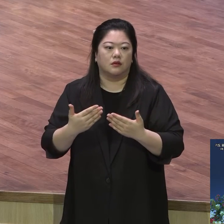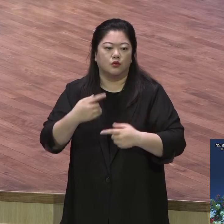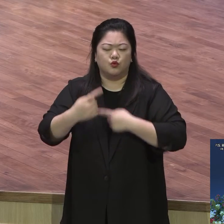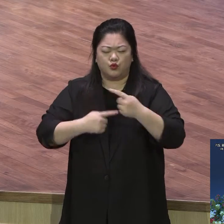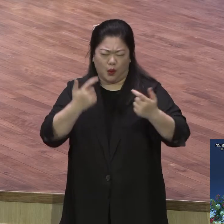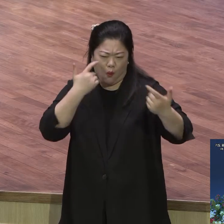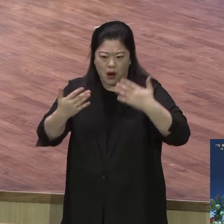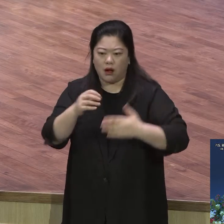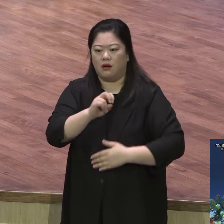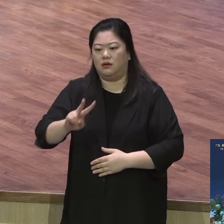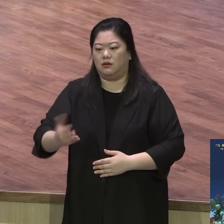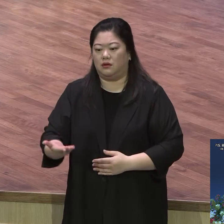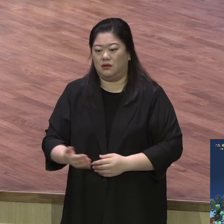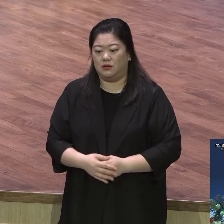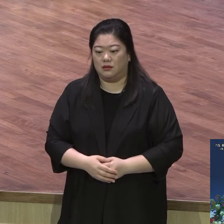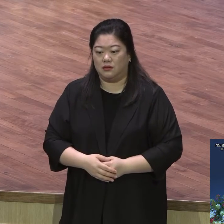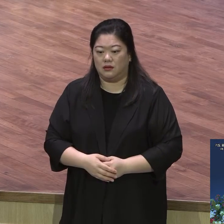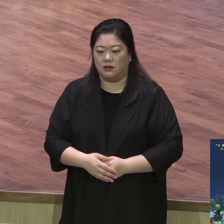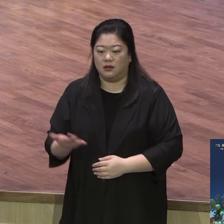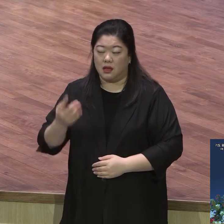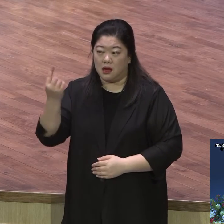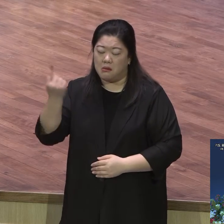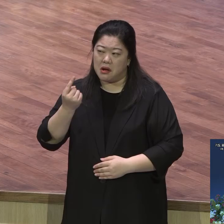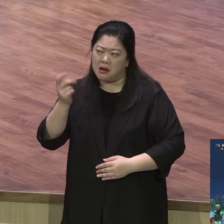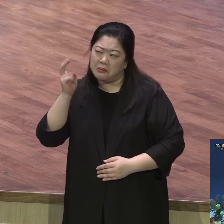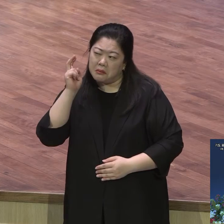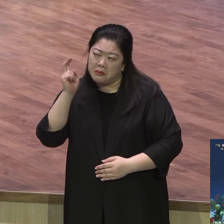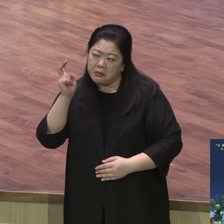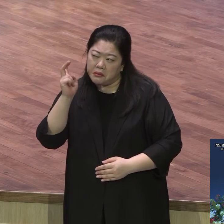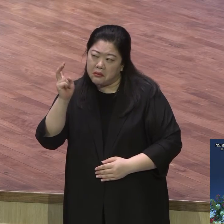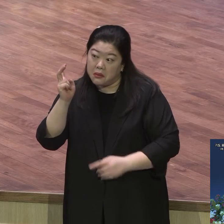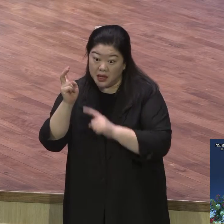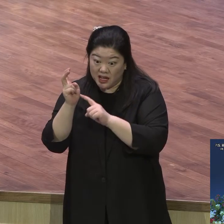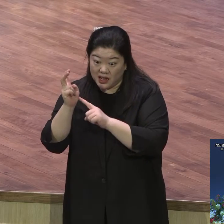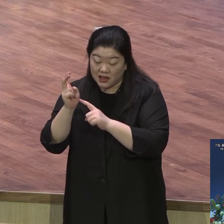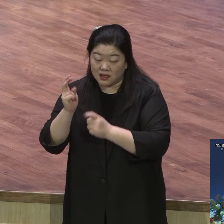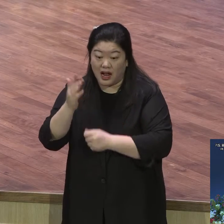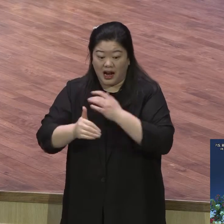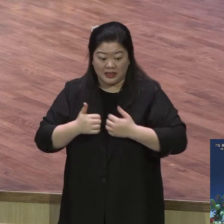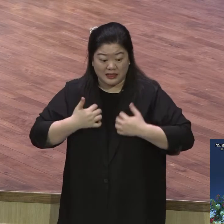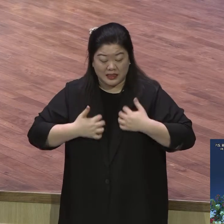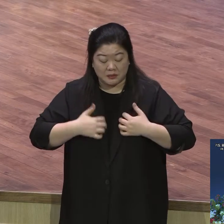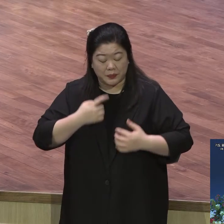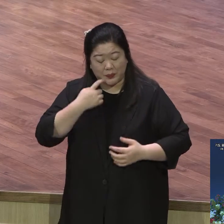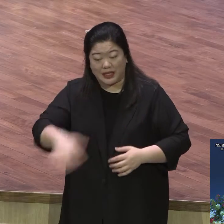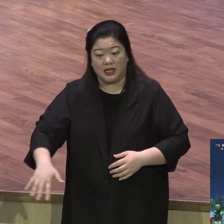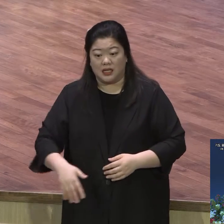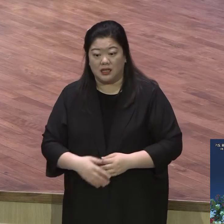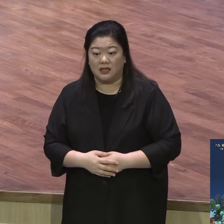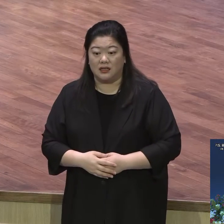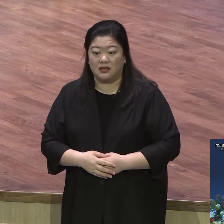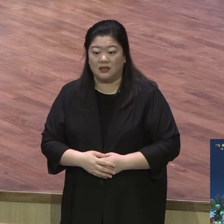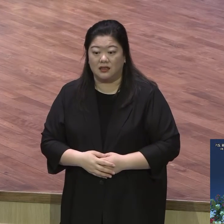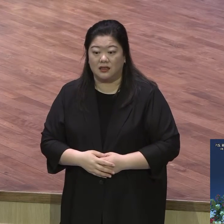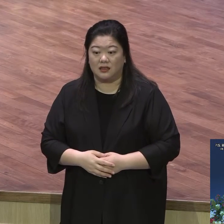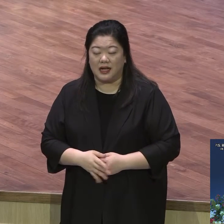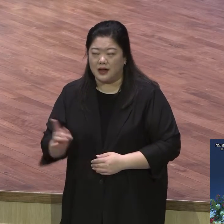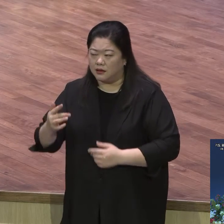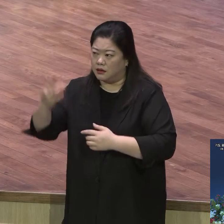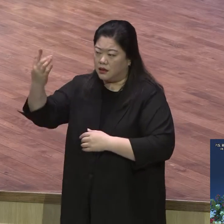그러니까 믿음이 없이는 뭐예요? 하나님을 기쁘시게 못하나니 하나님을 기쁘게 할 일을 못해. 확신이 없어요. 뭐 어디